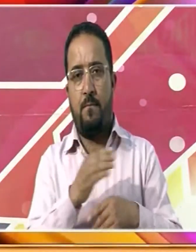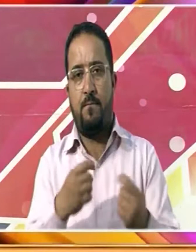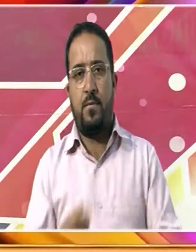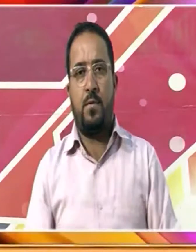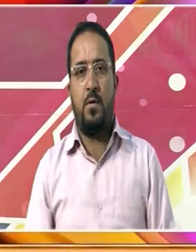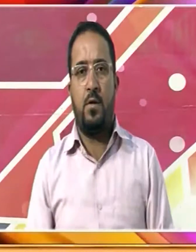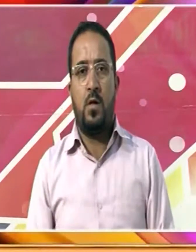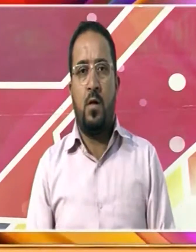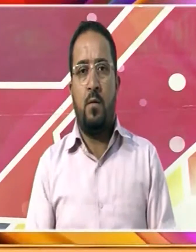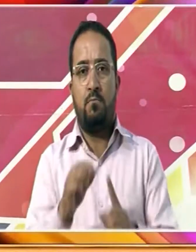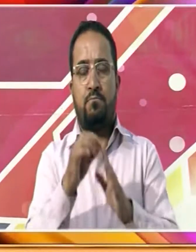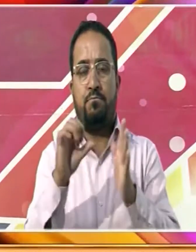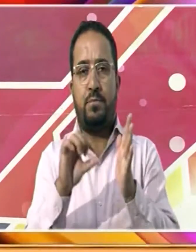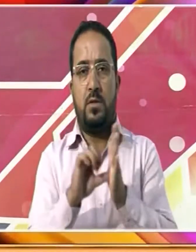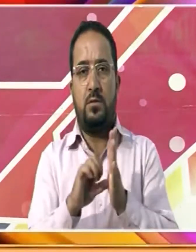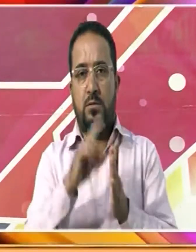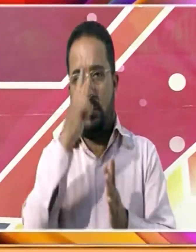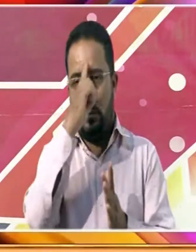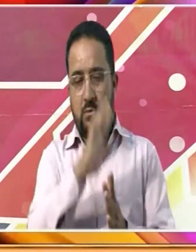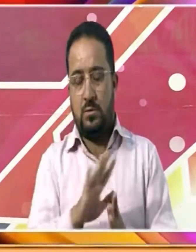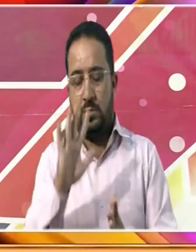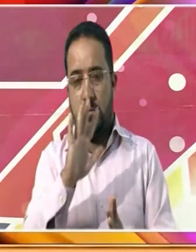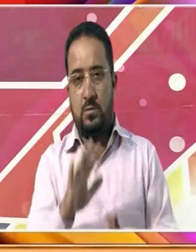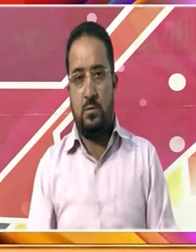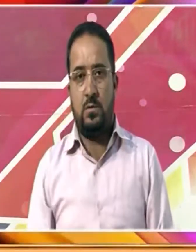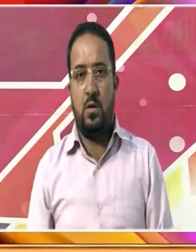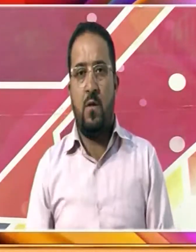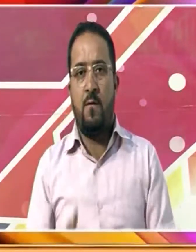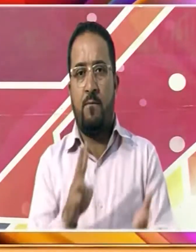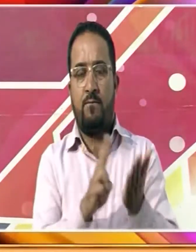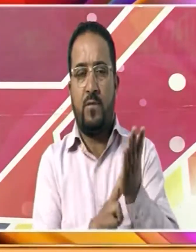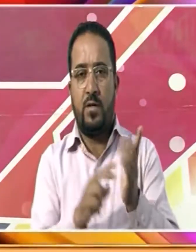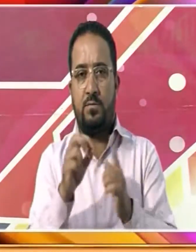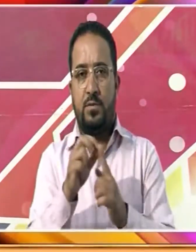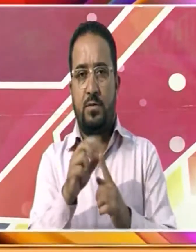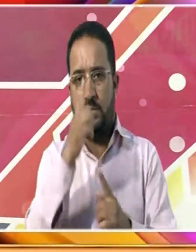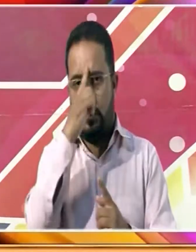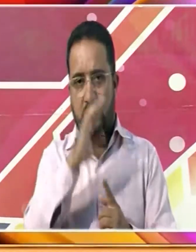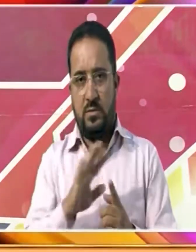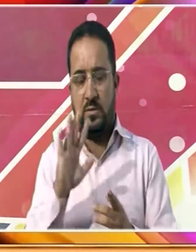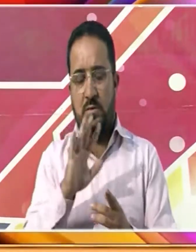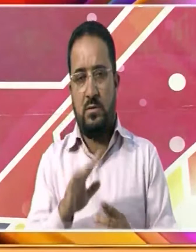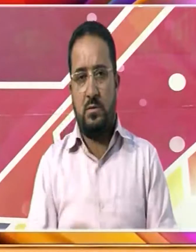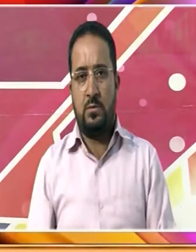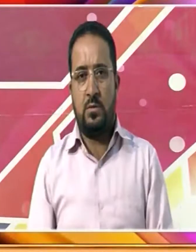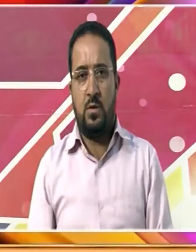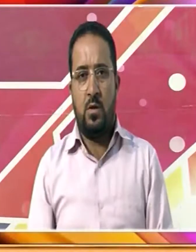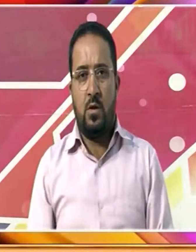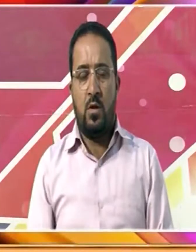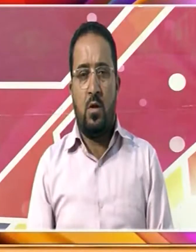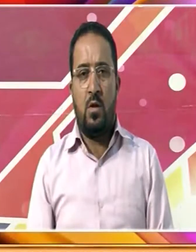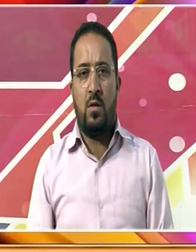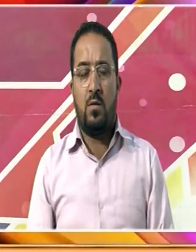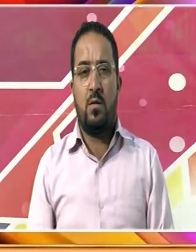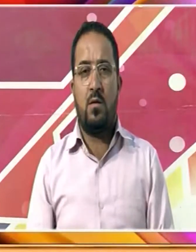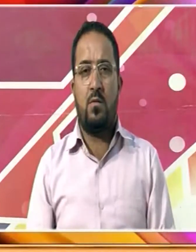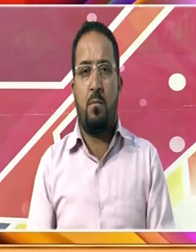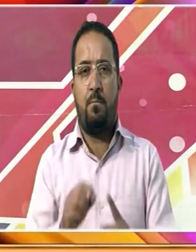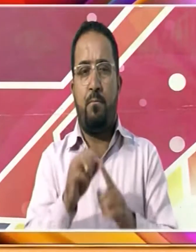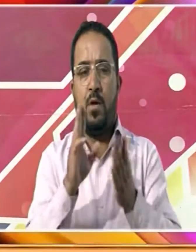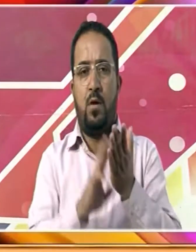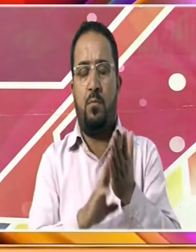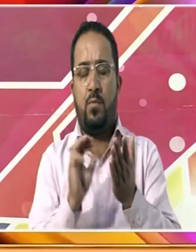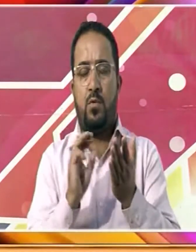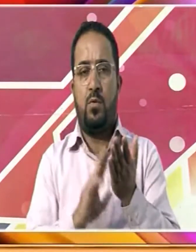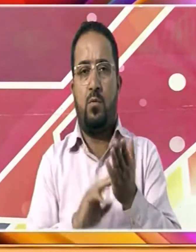صدر جمہوری رامنات کوویند نائب صدر جمہوری ایم ونکہ نائیڈو اور وزیر عظم نیرندر موڈی